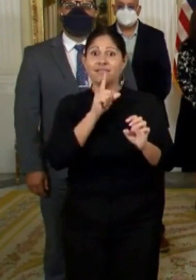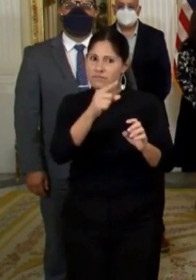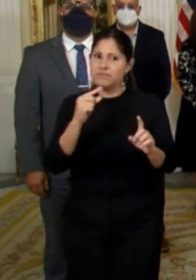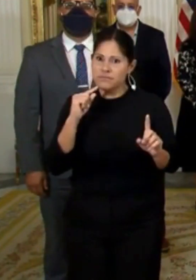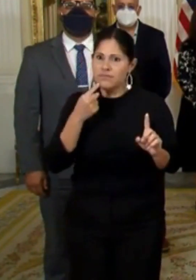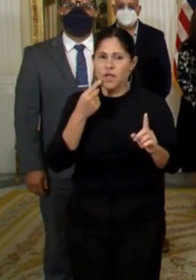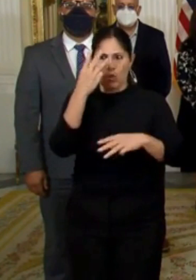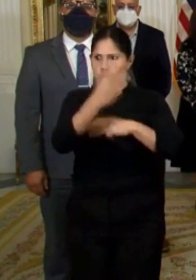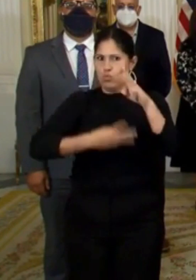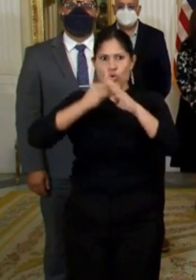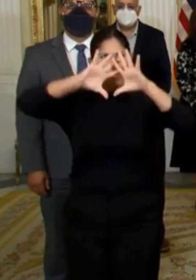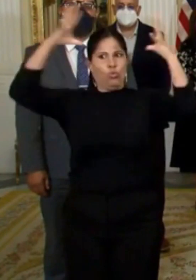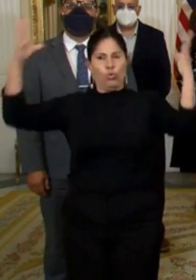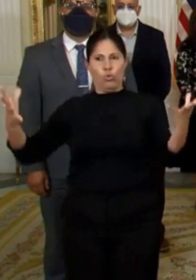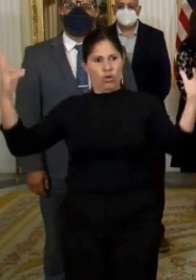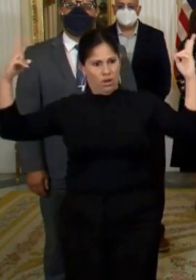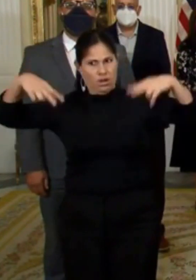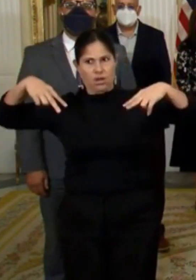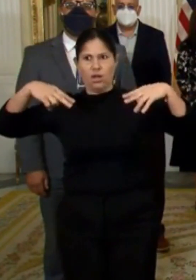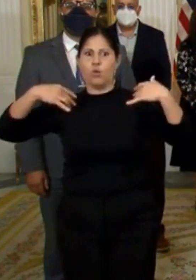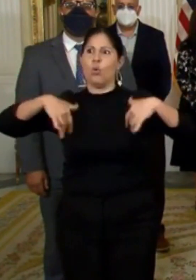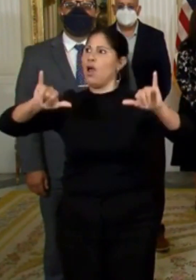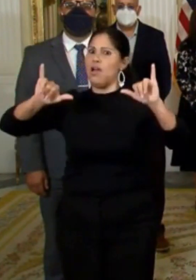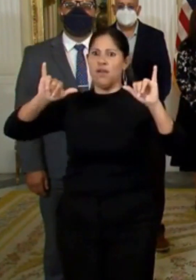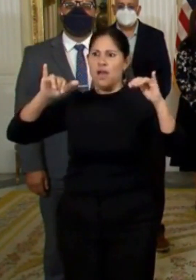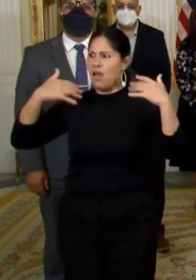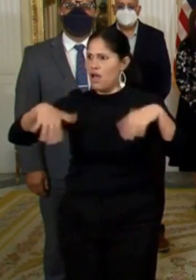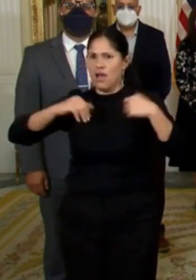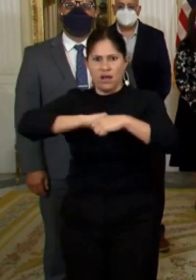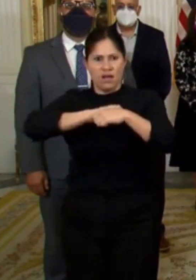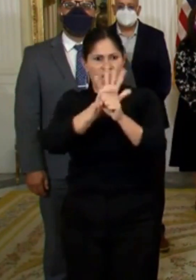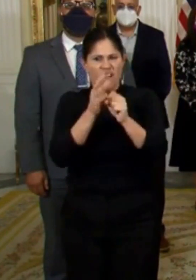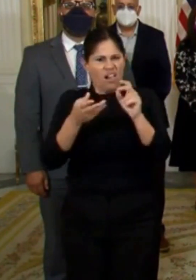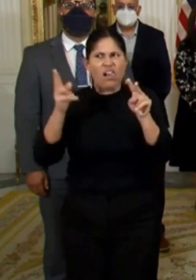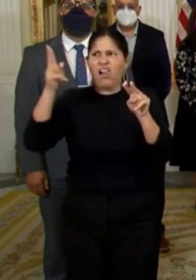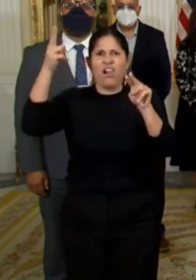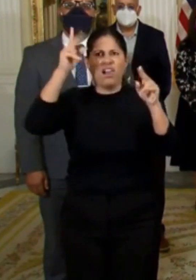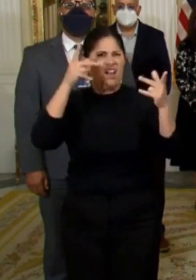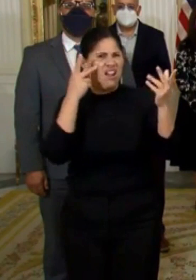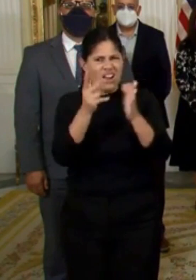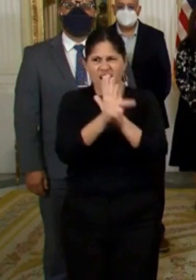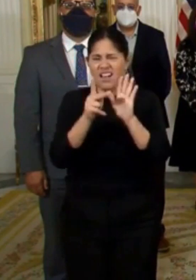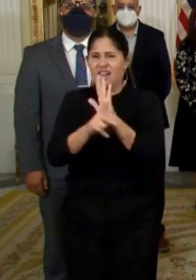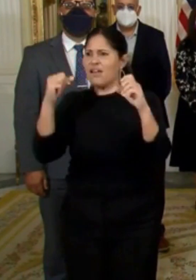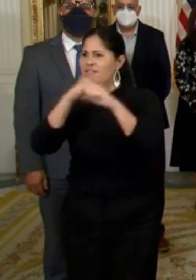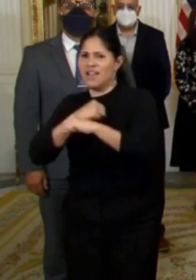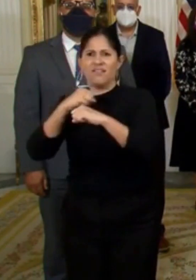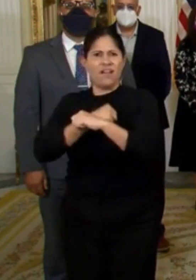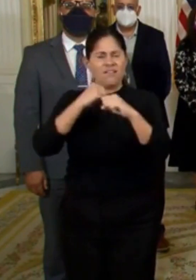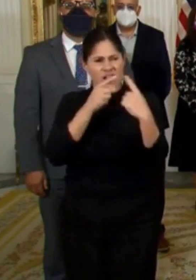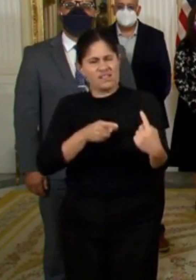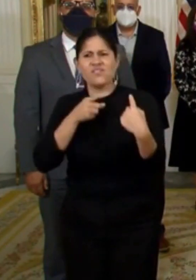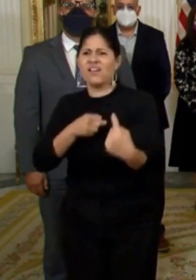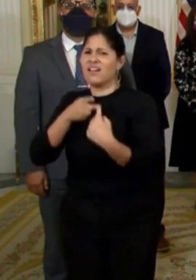nivel mundial. Todavía peleamos contra un virus letal e invisible. Eso nos obliga a andar con